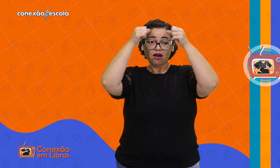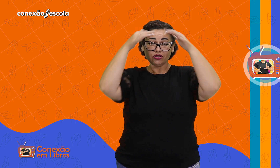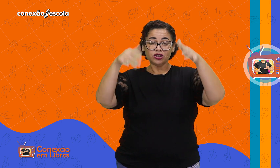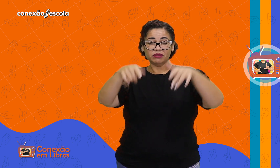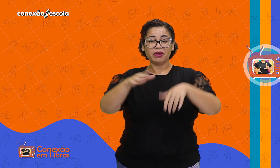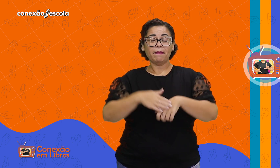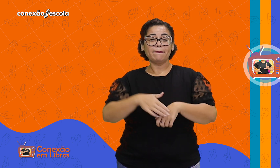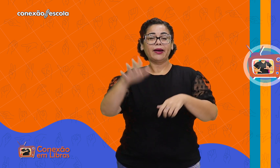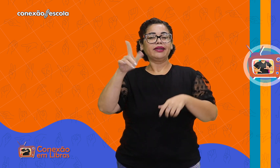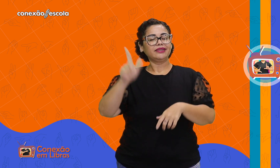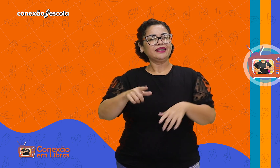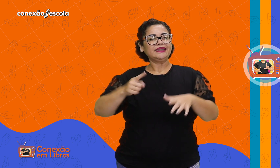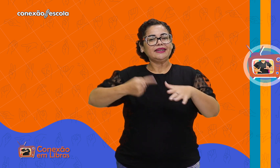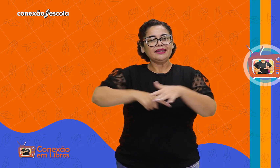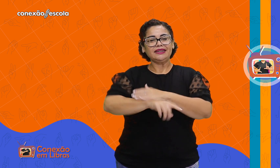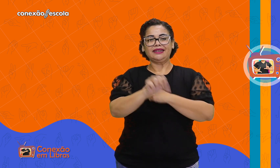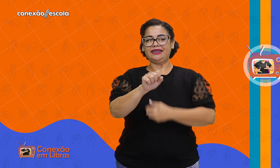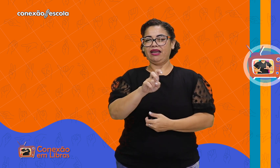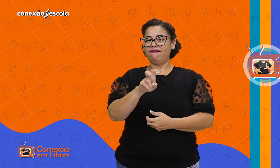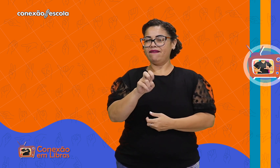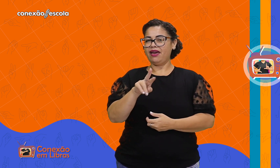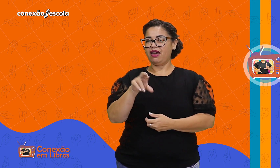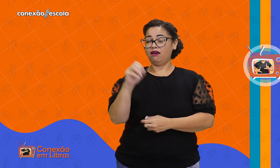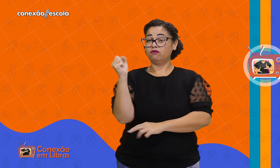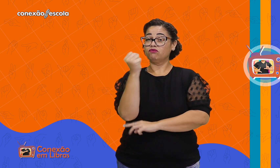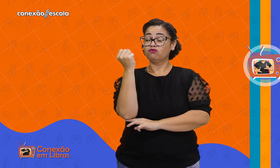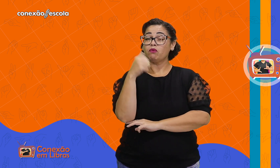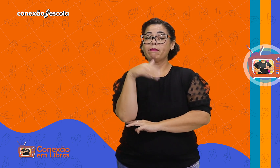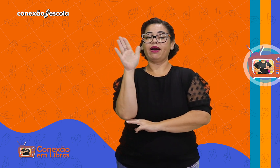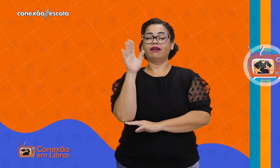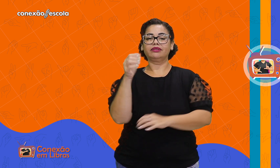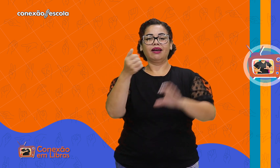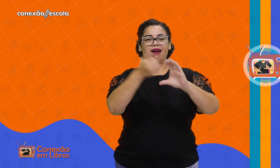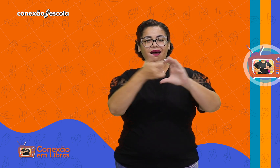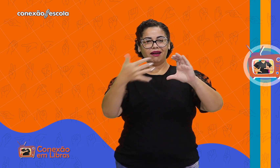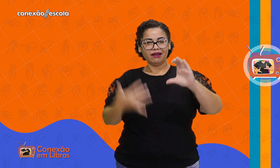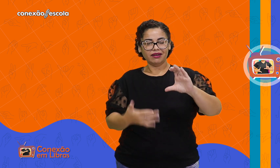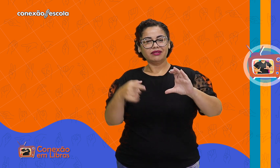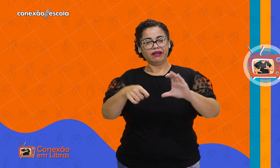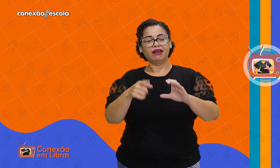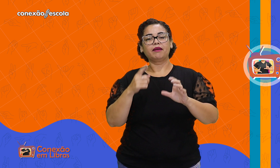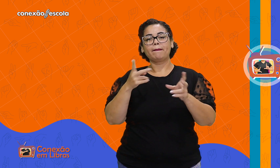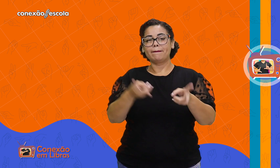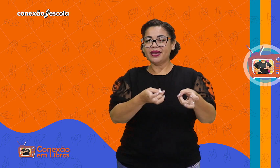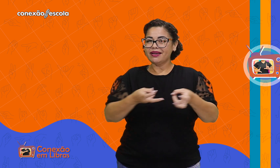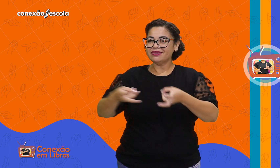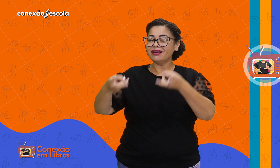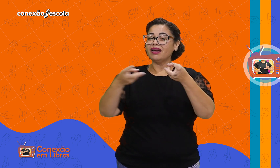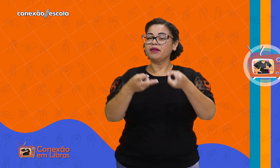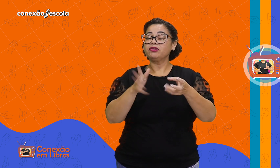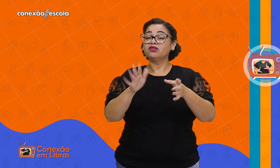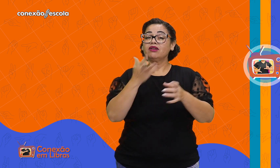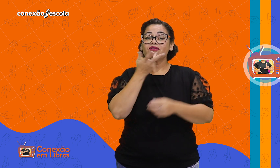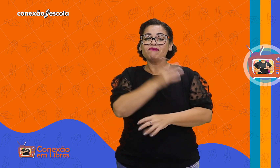autismo considerado como severo. Essas características se manifestam na infância.